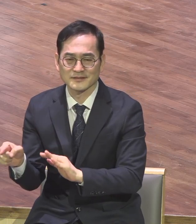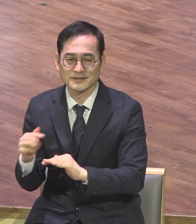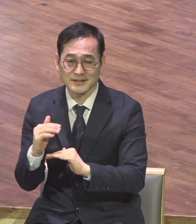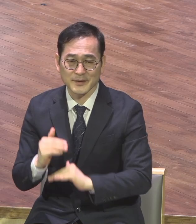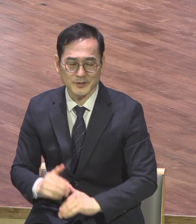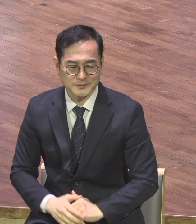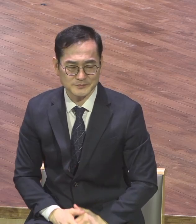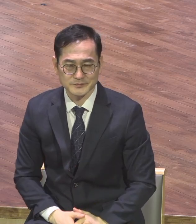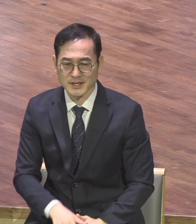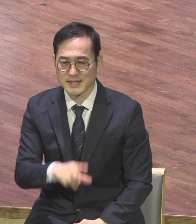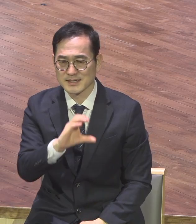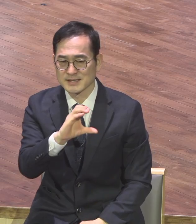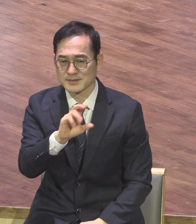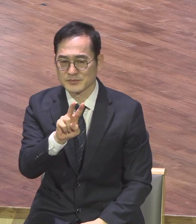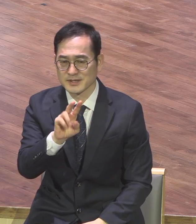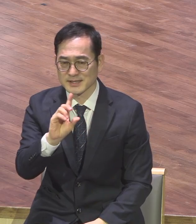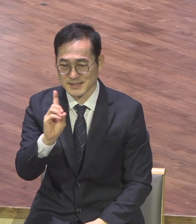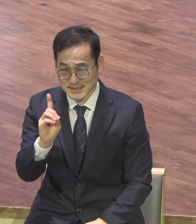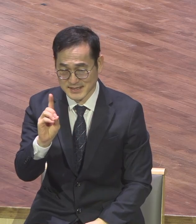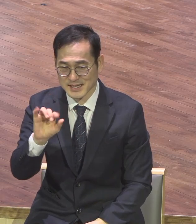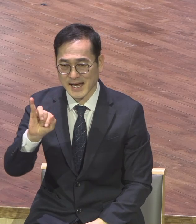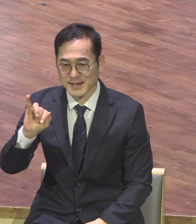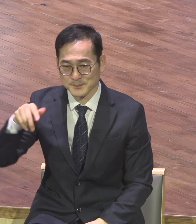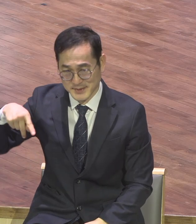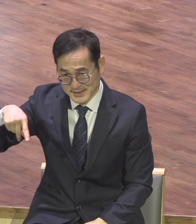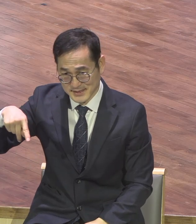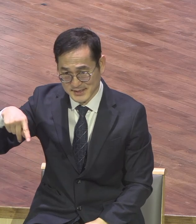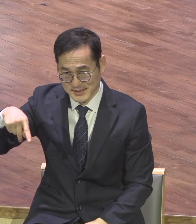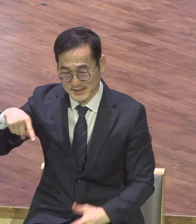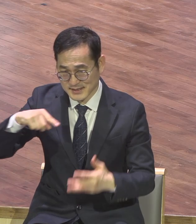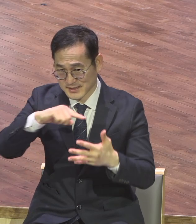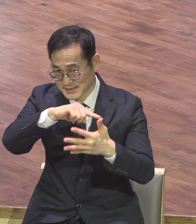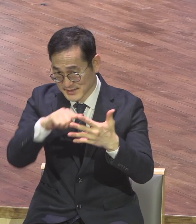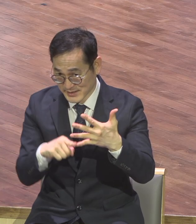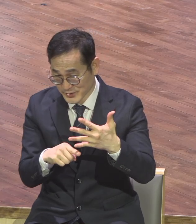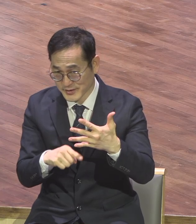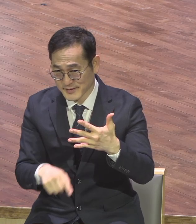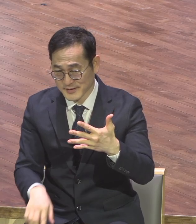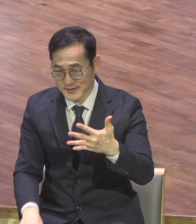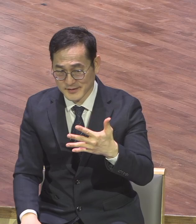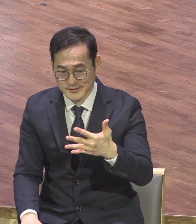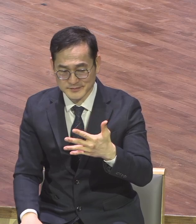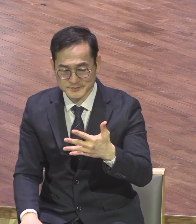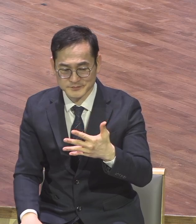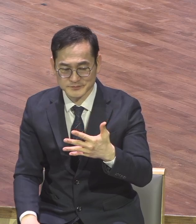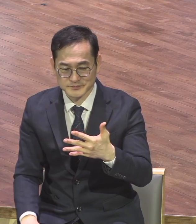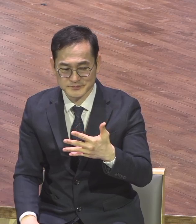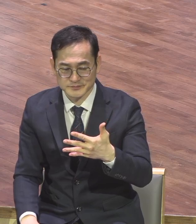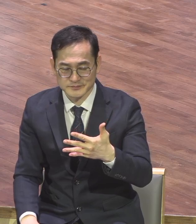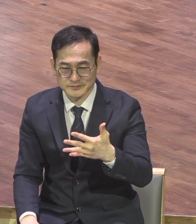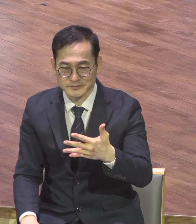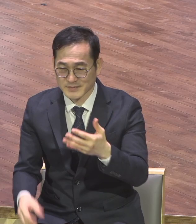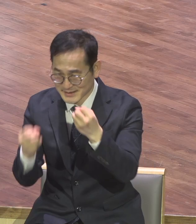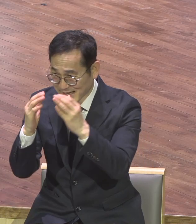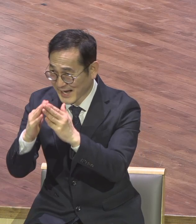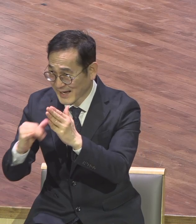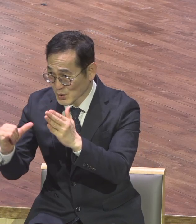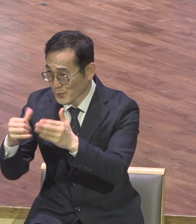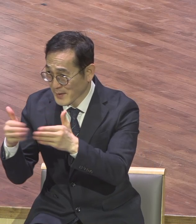CVDIP CVDIP의 은약적 여정 사가족들은 사가족반에 가서 물어보시기 바랍니다